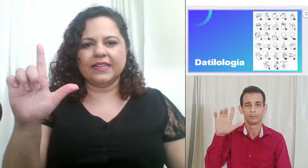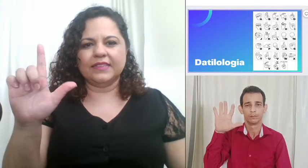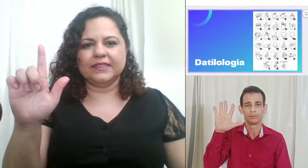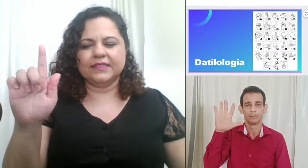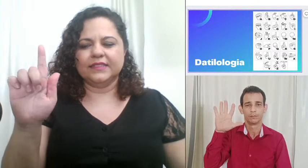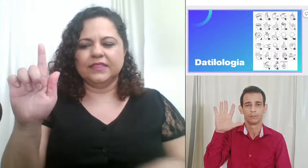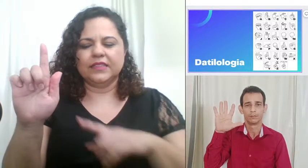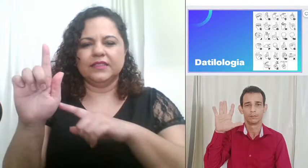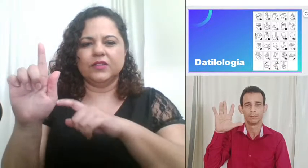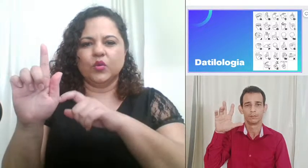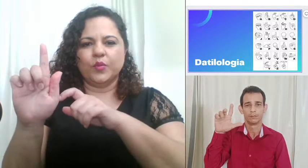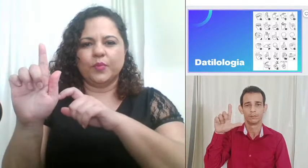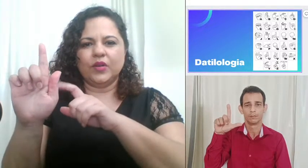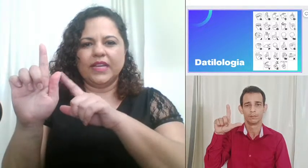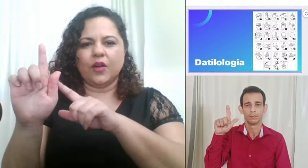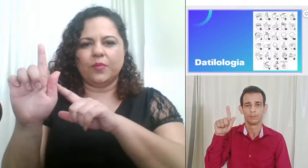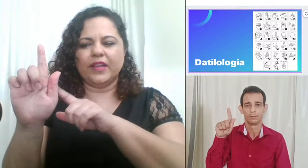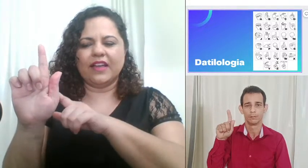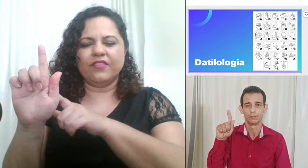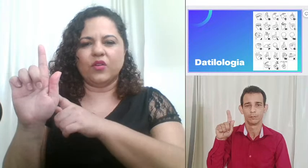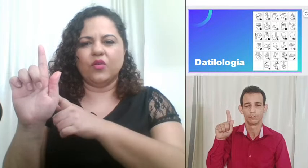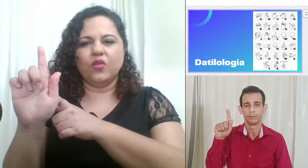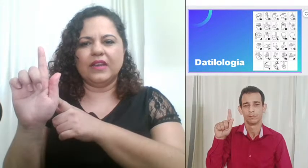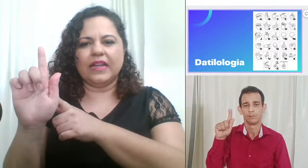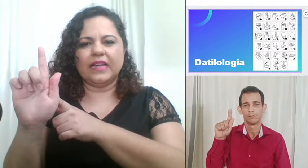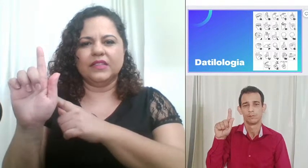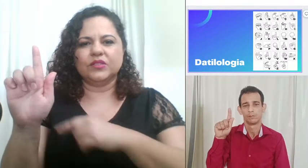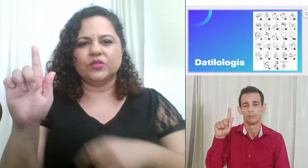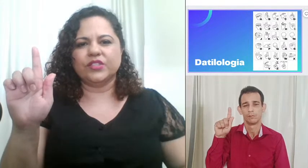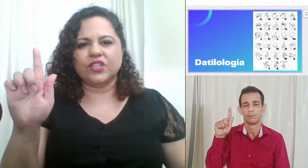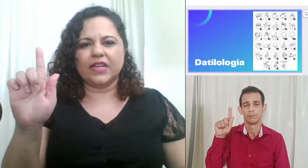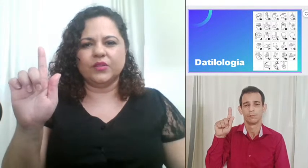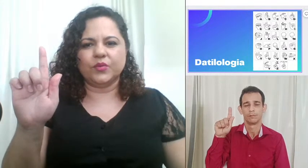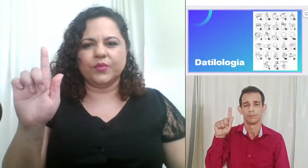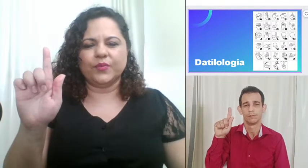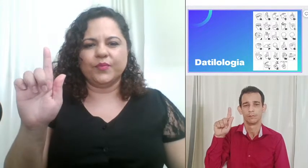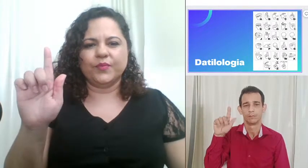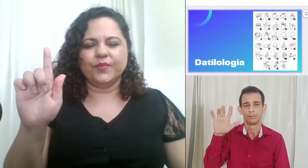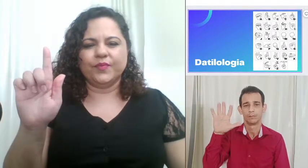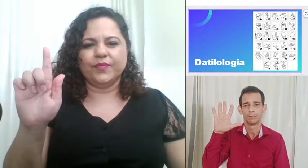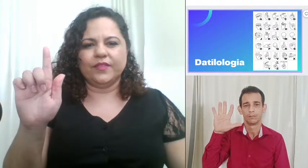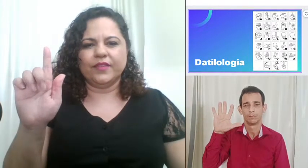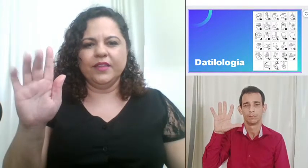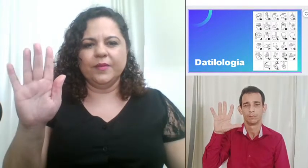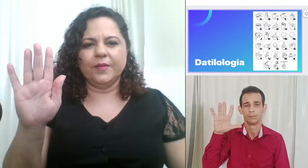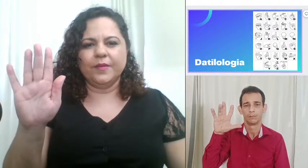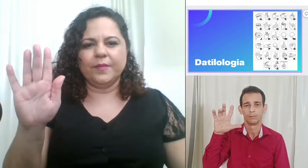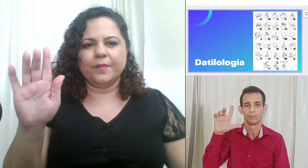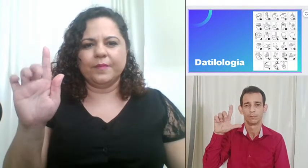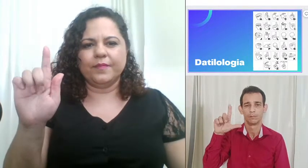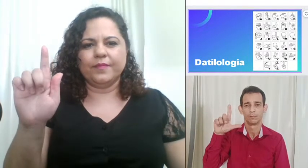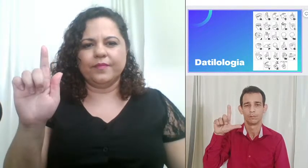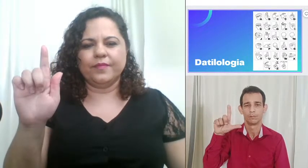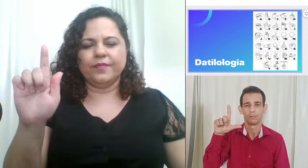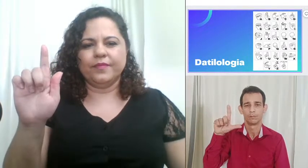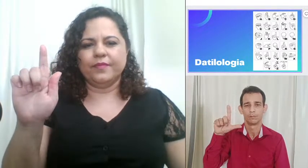o polegar o polegar vai colar no indicador tá vendo ó